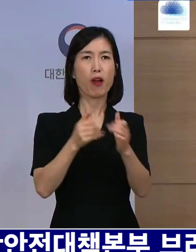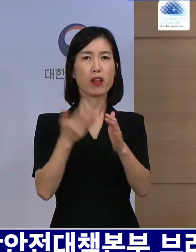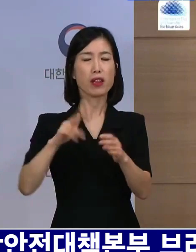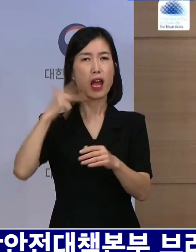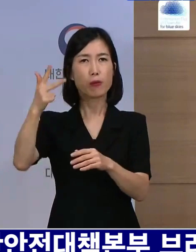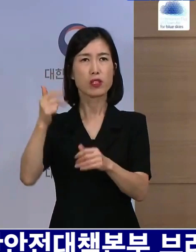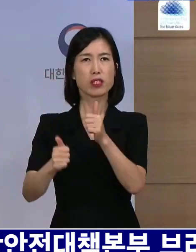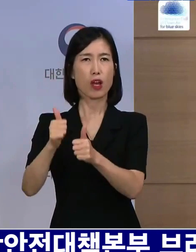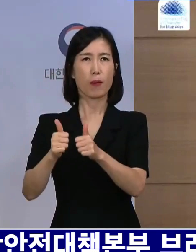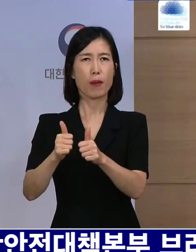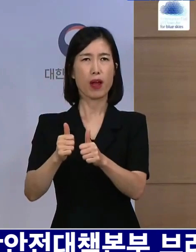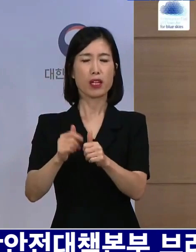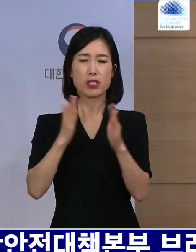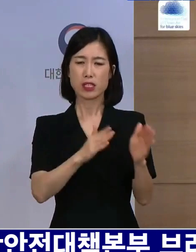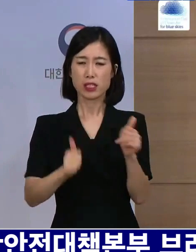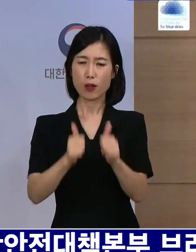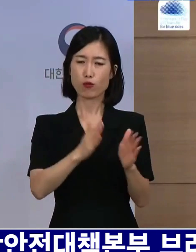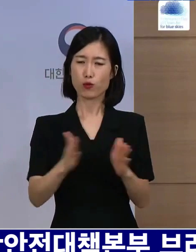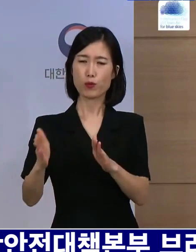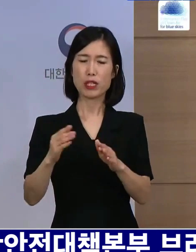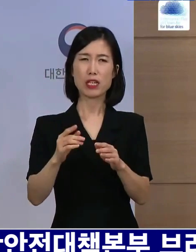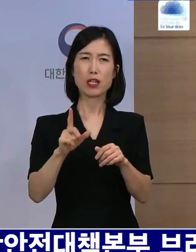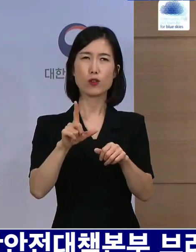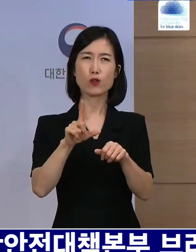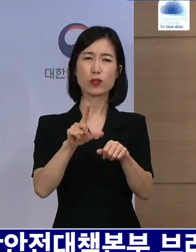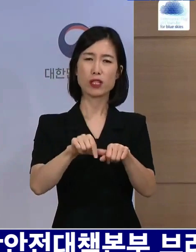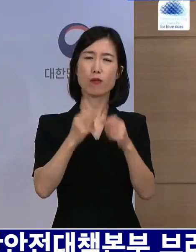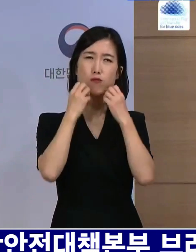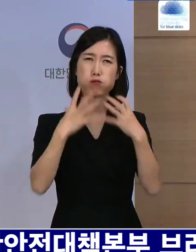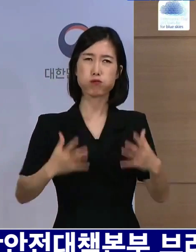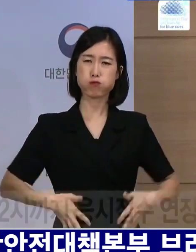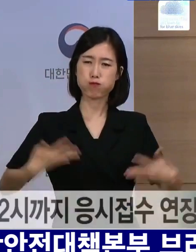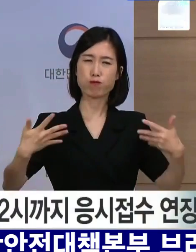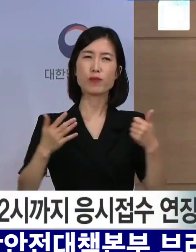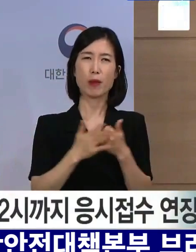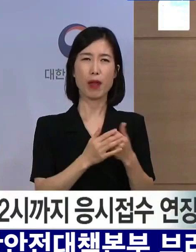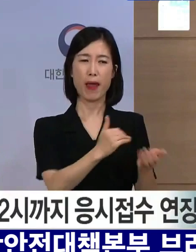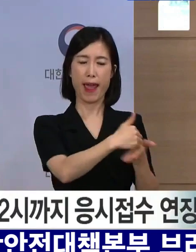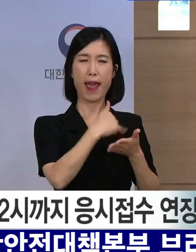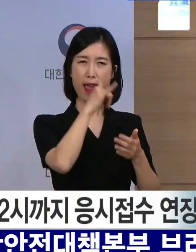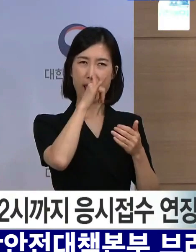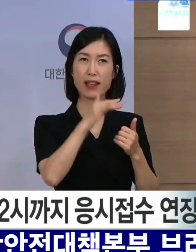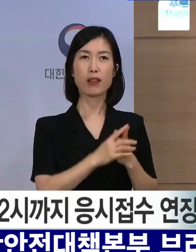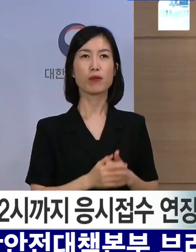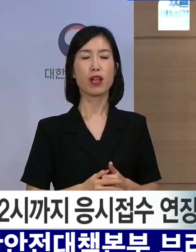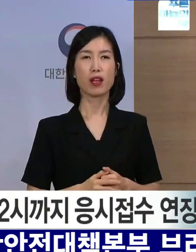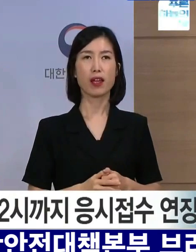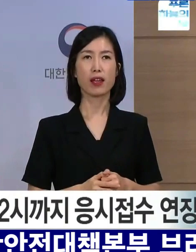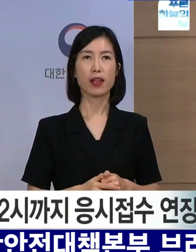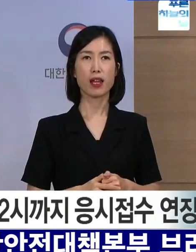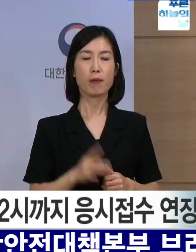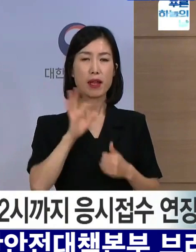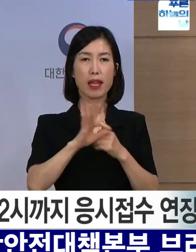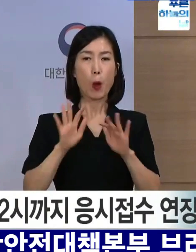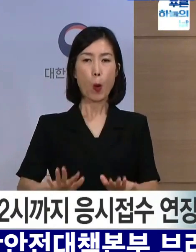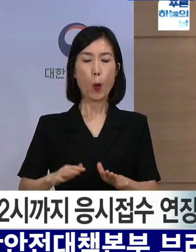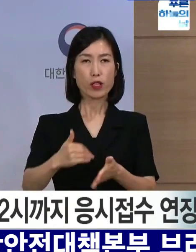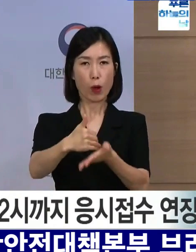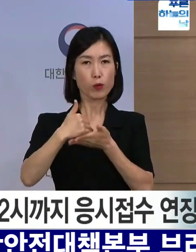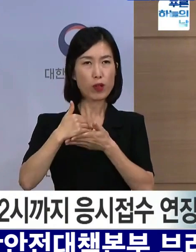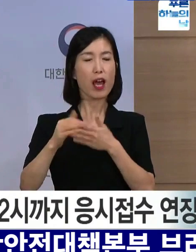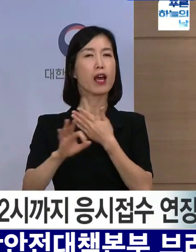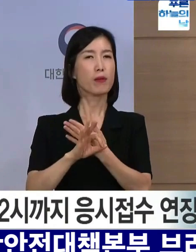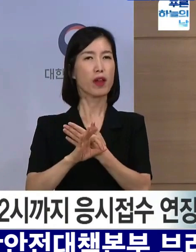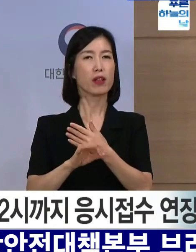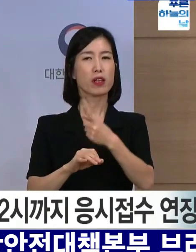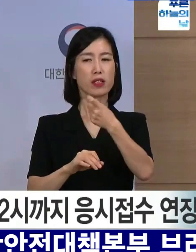준비에 시간이 부족하다라고 하는 여러 의료계 쪽의 건의들이 있었기 때문에 이때 재접수하는 2주간의 학생들은 11월